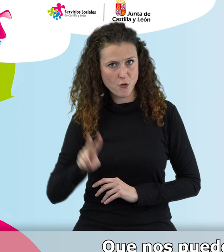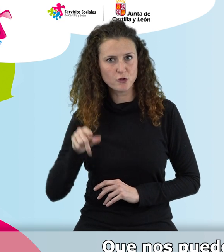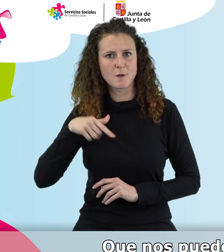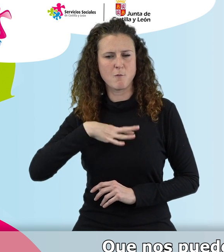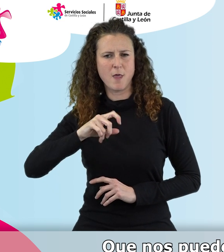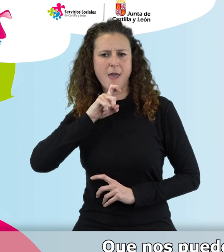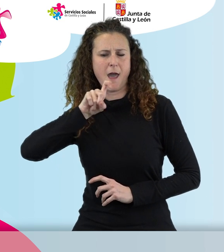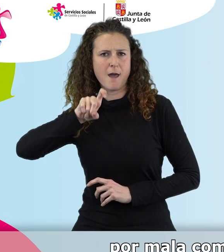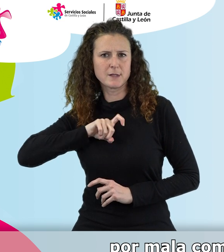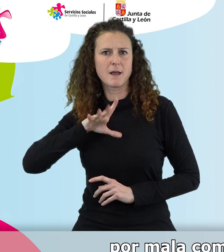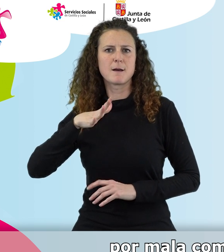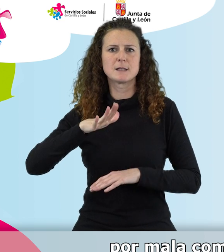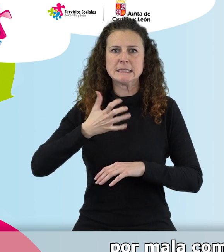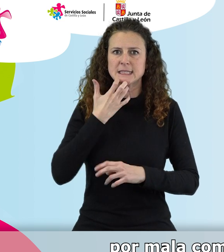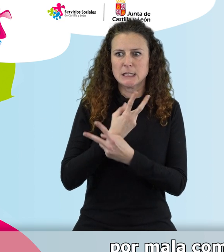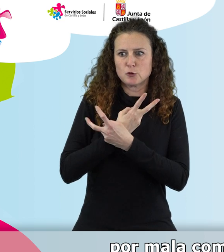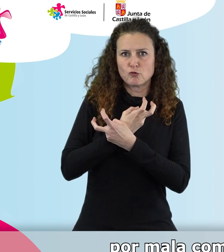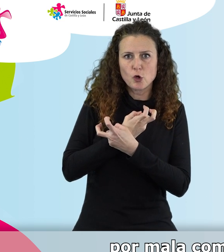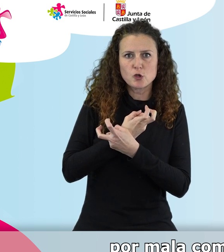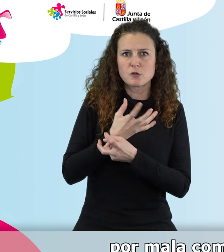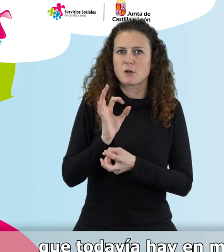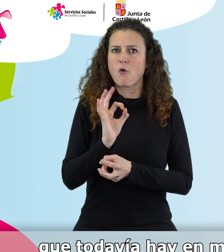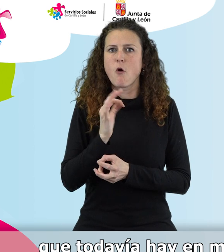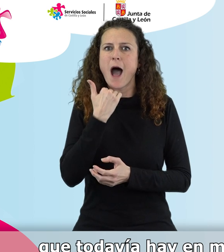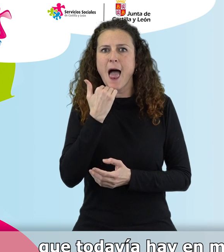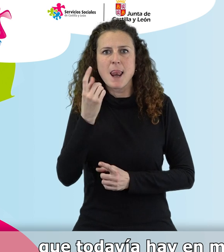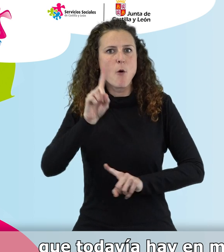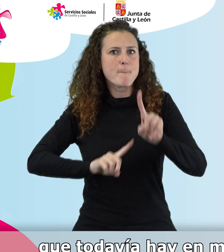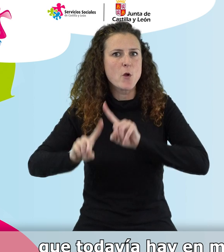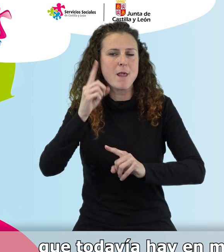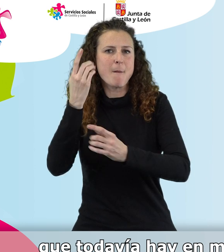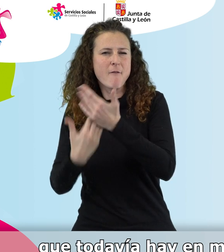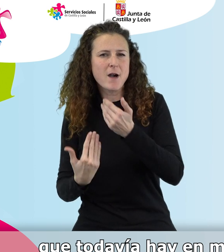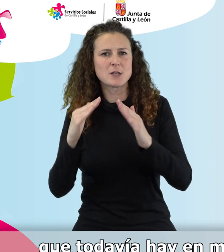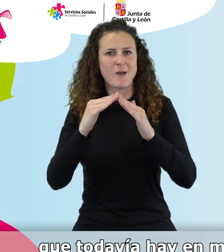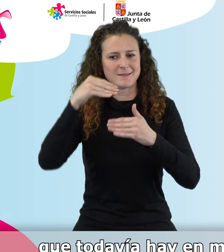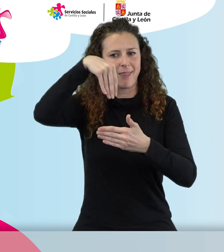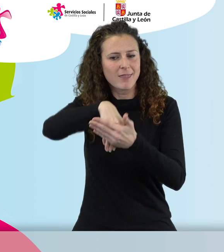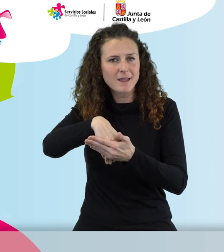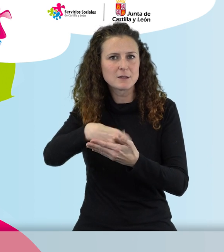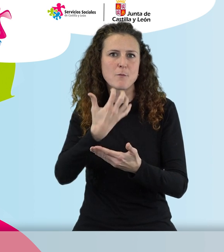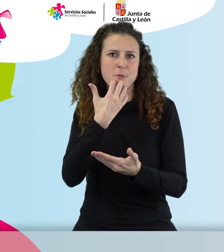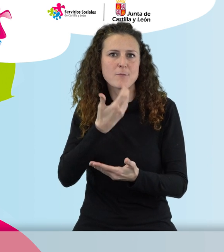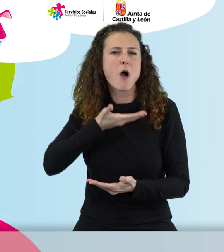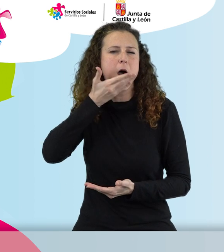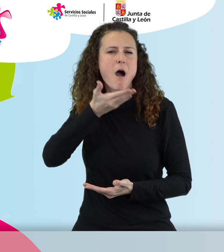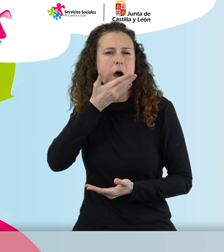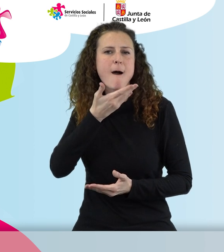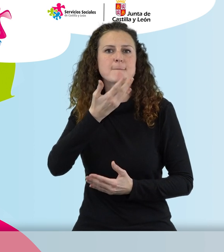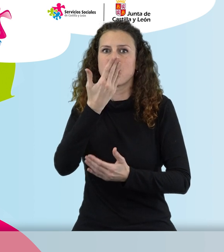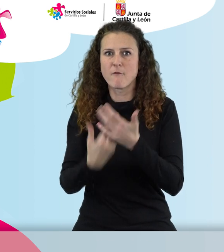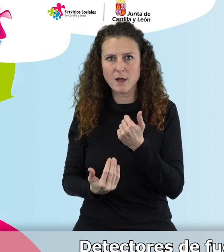para evitar intoxicaciones por mala combustión de sistemas de calefacción que todavía hay en muchas viviendas de Castilla y León, como Braseros, Glorias,